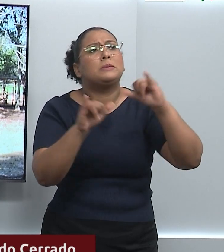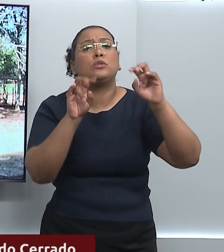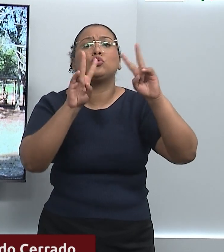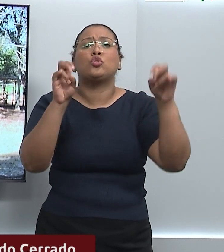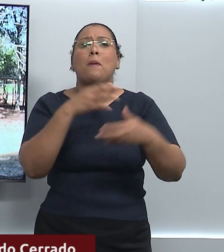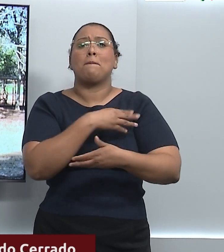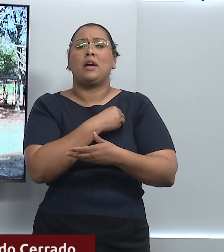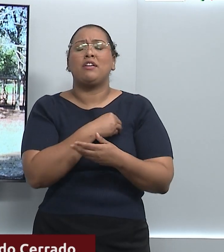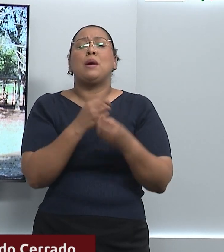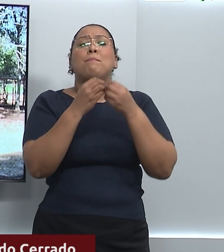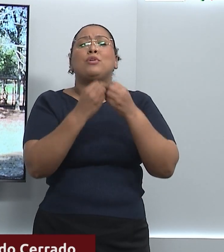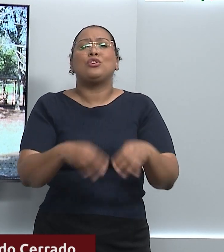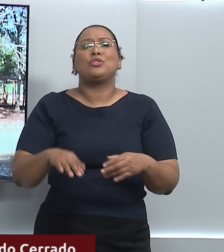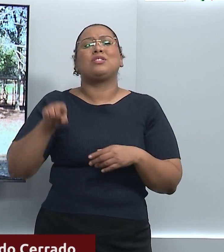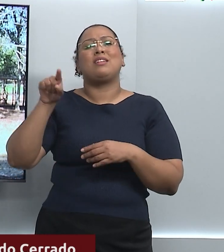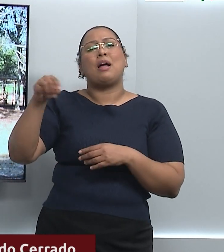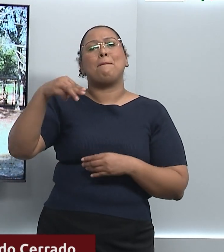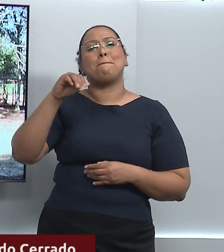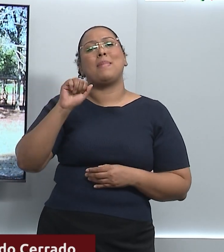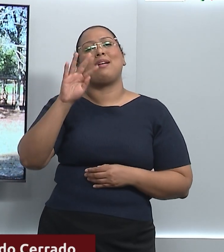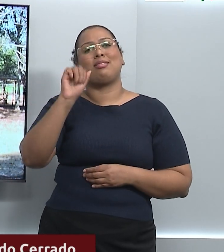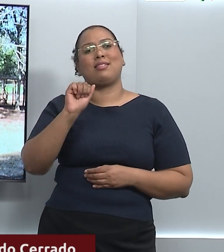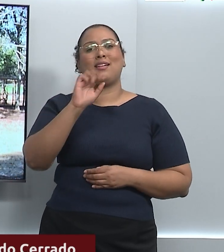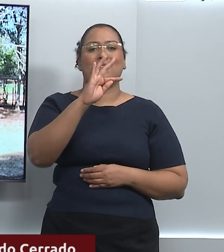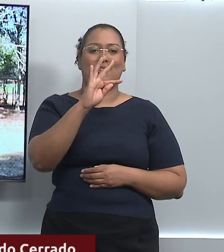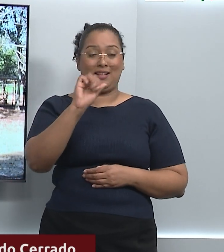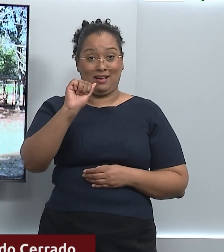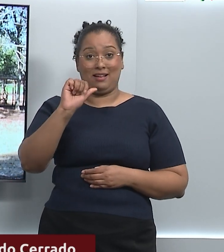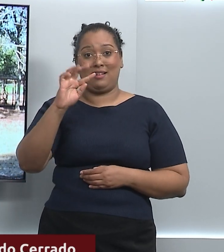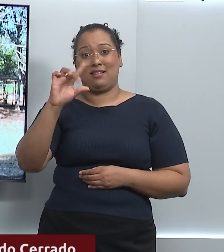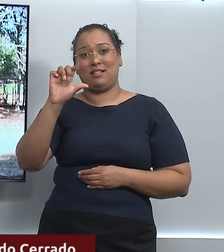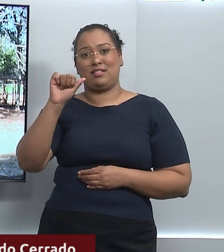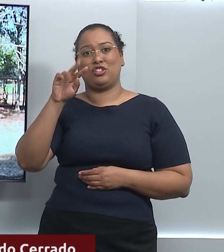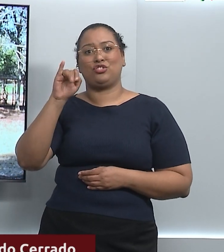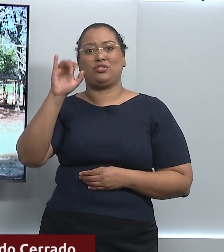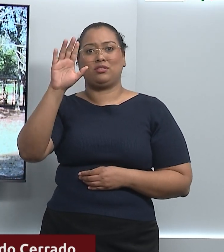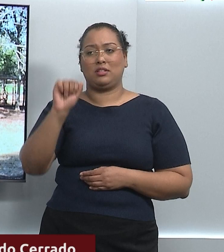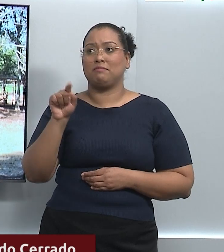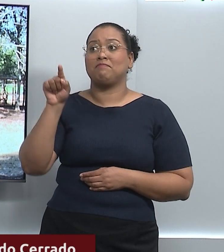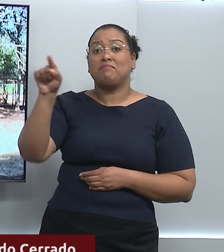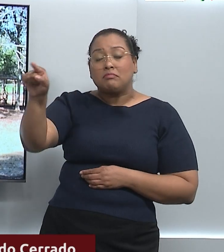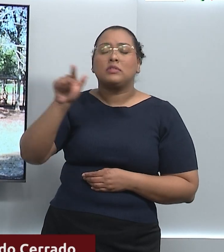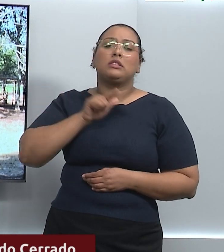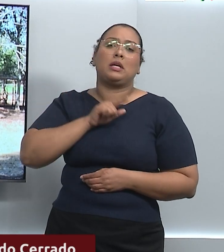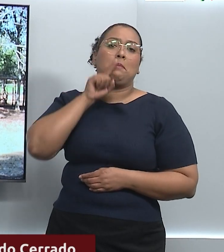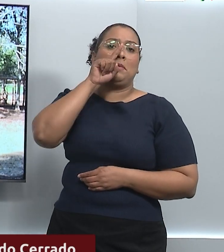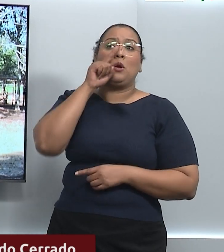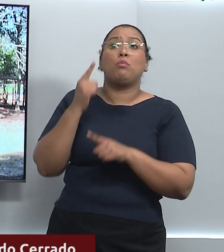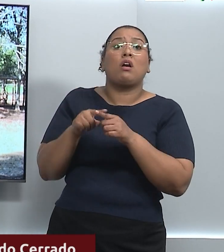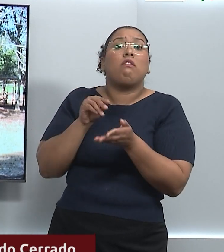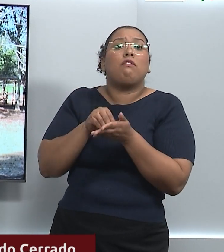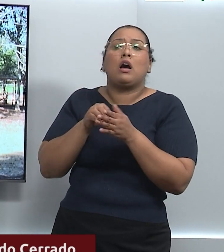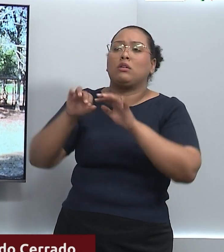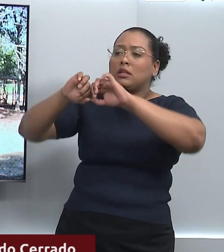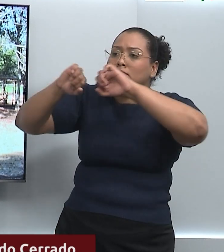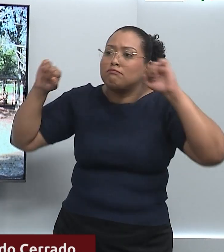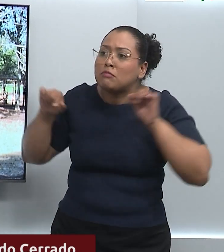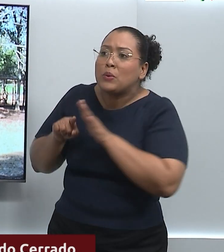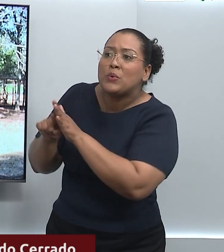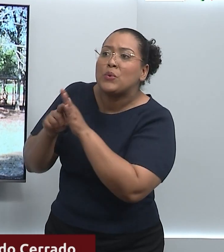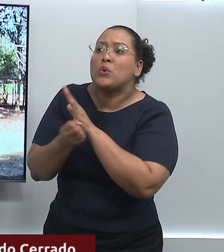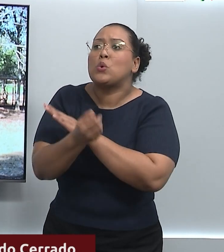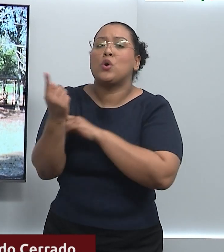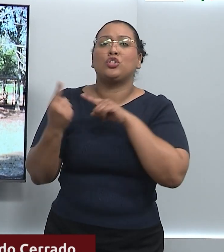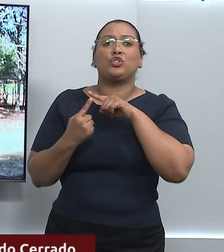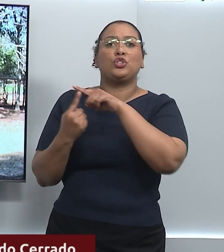atinge o bioma da Mata Atlântica. O levantamento mostra que algumas regiões desse bioma também não possuem estudo sobre mamíferos,